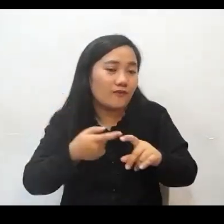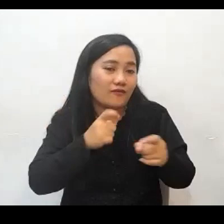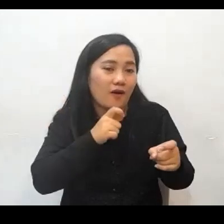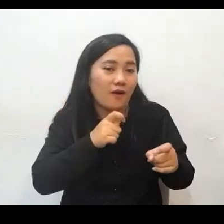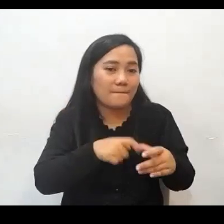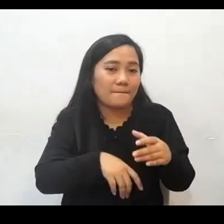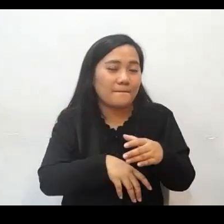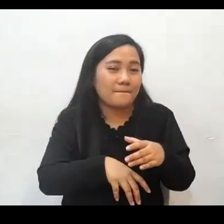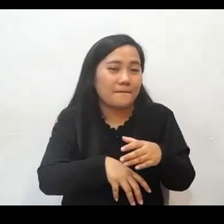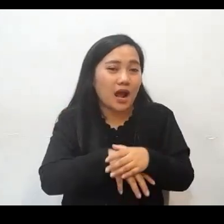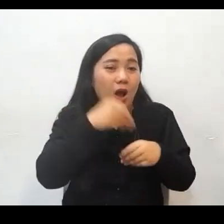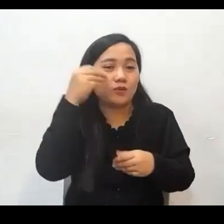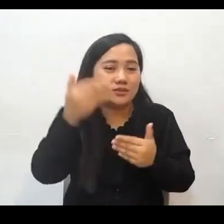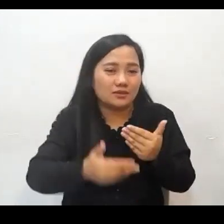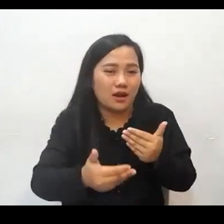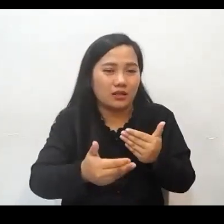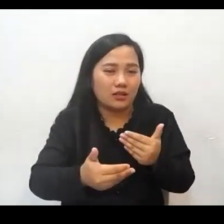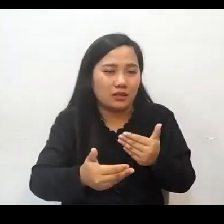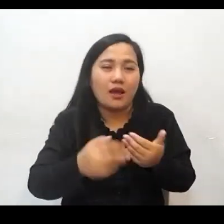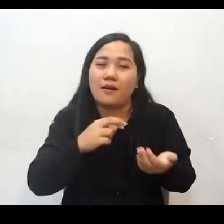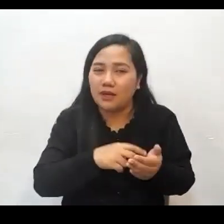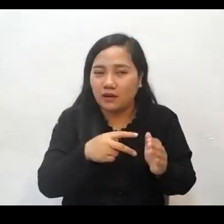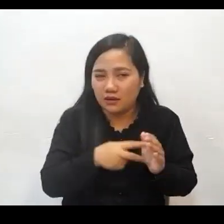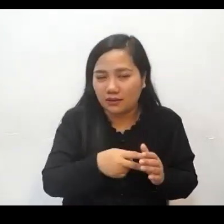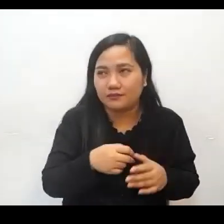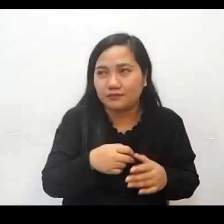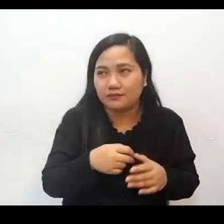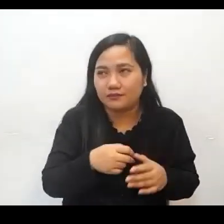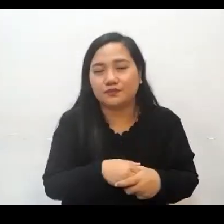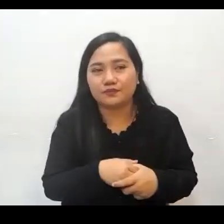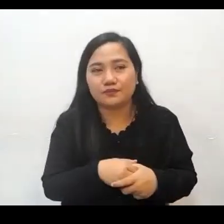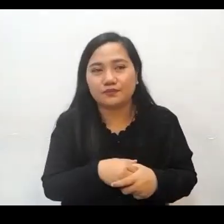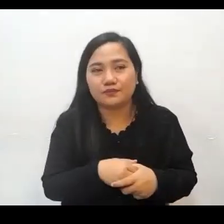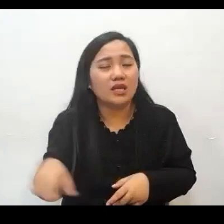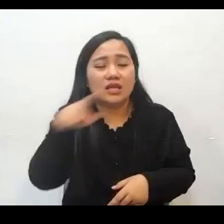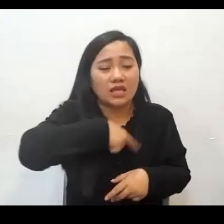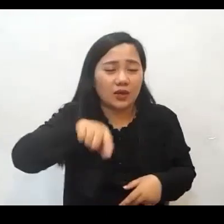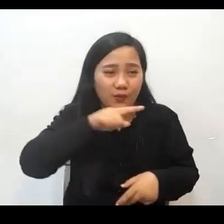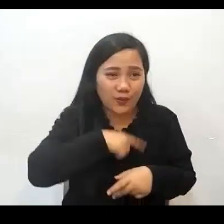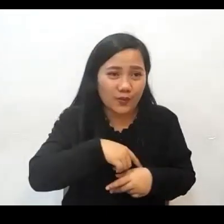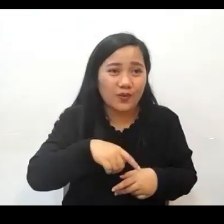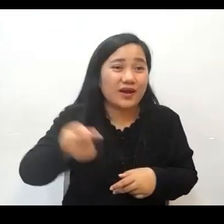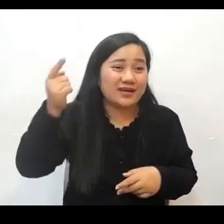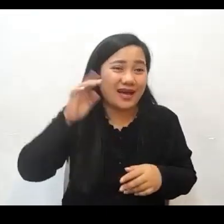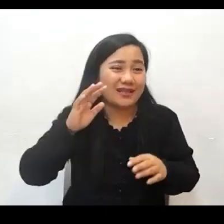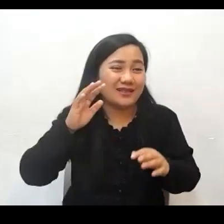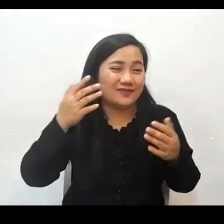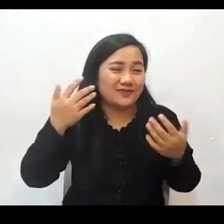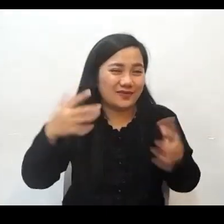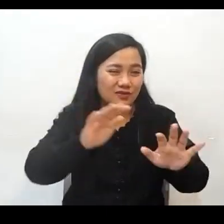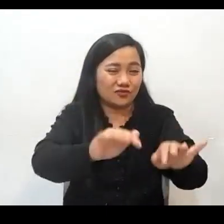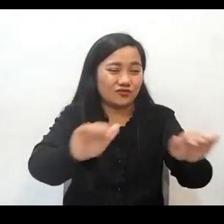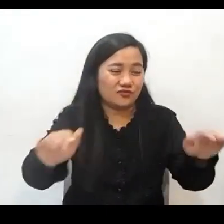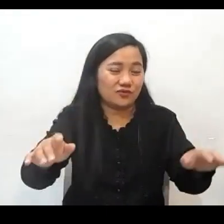are the people who are separated from the world in order to achieve the God's will. Kaya tayo po yung mga tao na inihiwalay mula sa sanlibutan